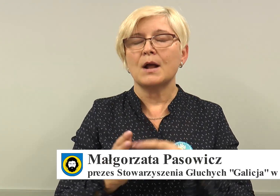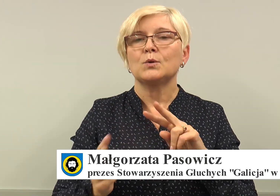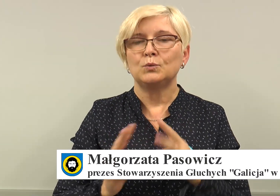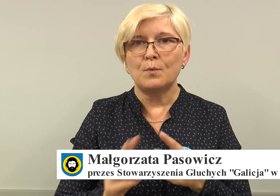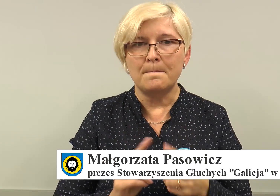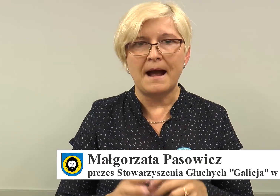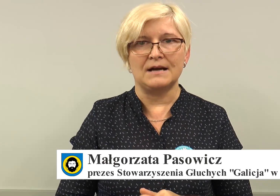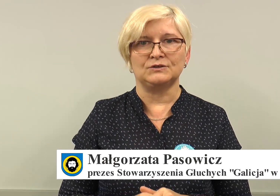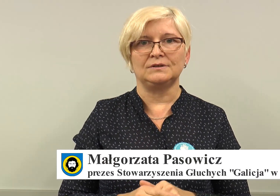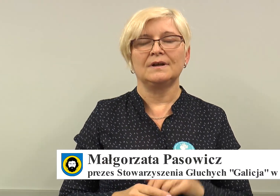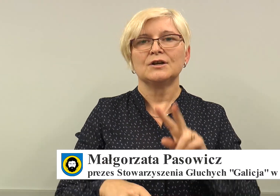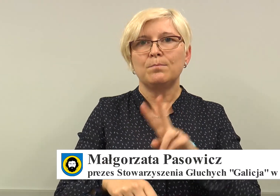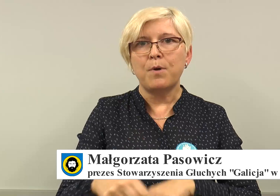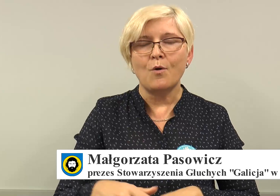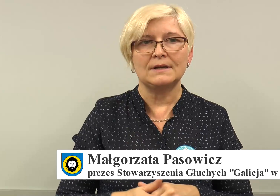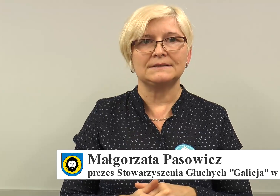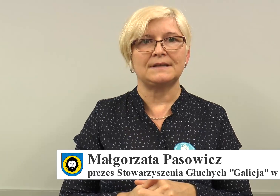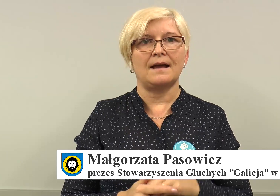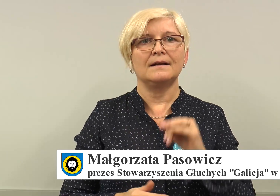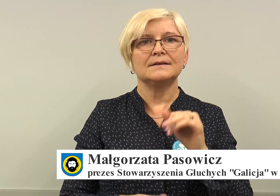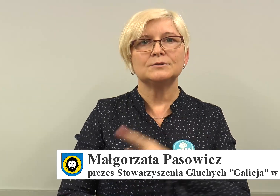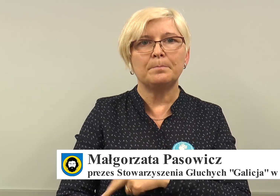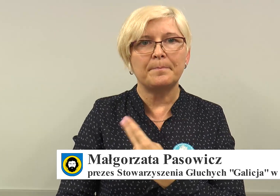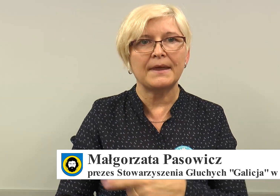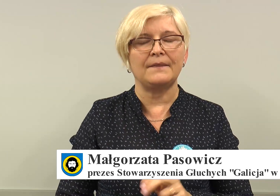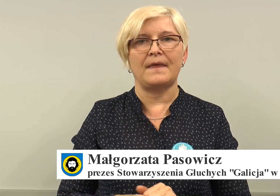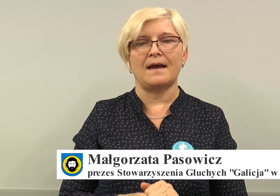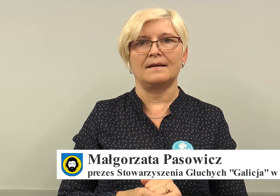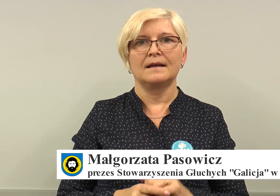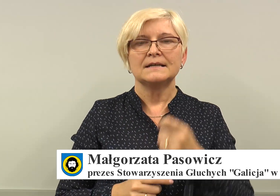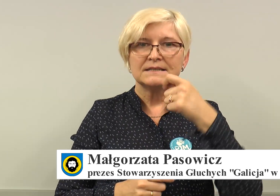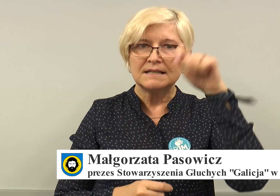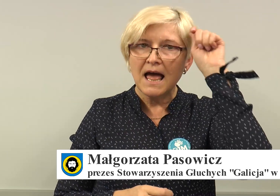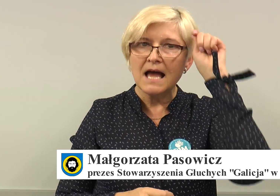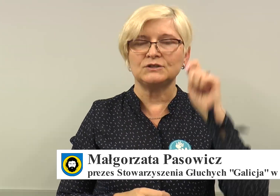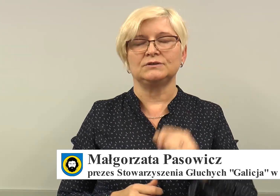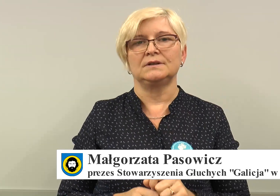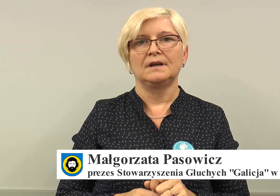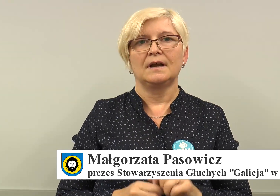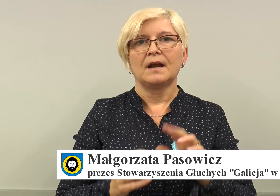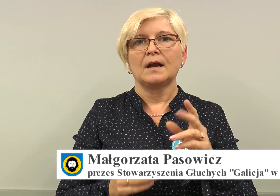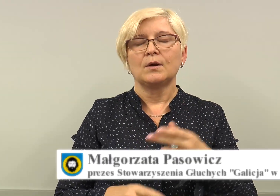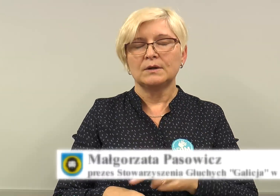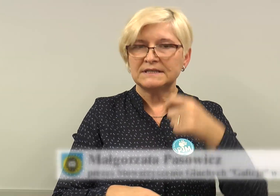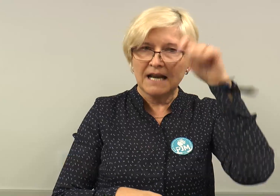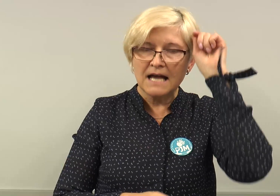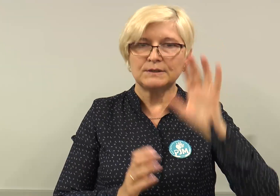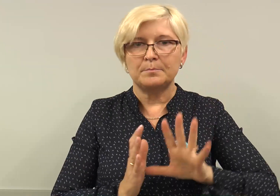to brak tłumaczy polskiego języka migowego. W szpitalach, przychodniach, urzędach miasta,